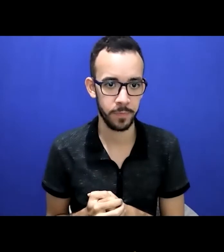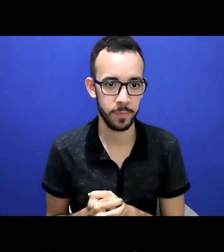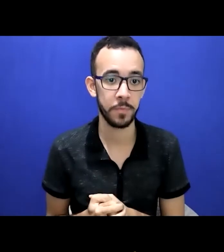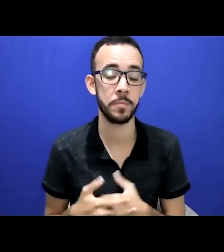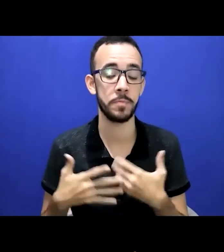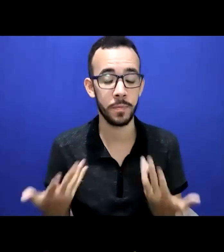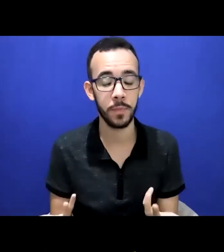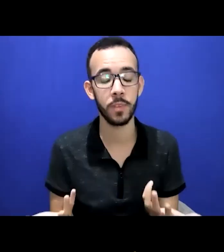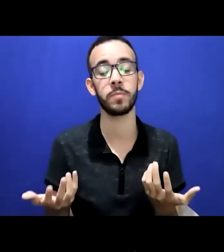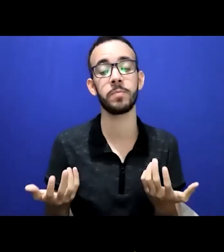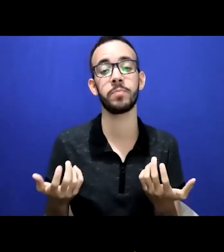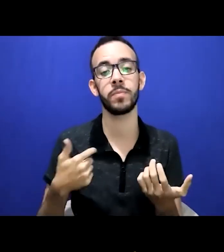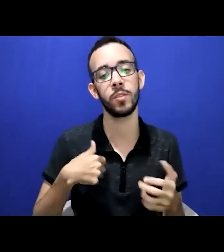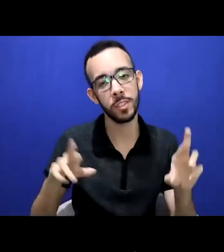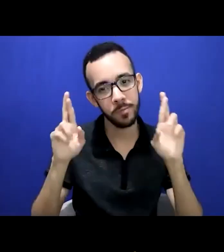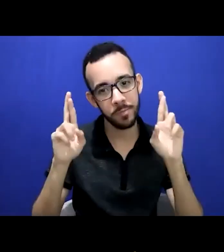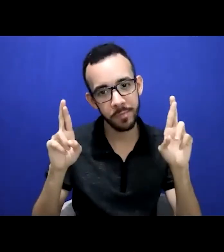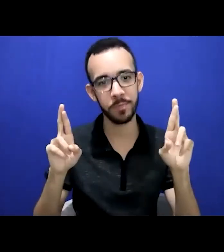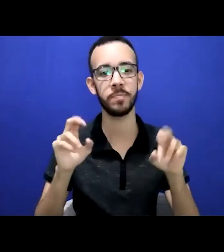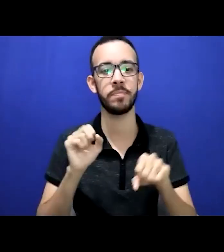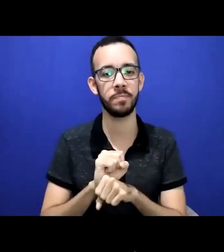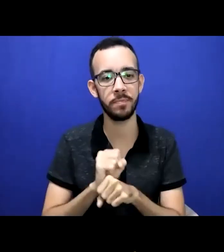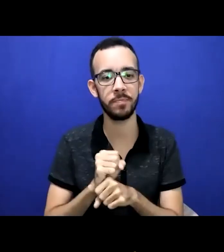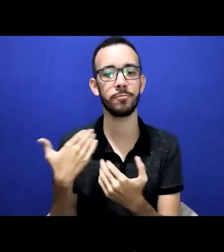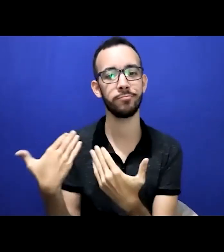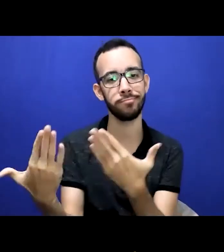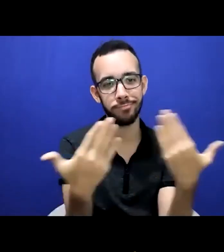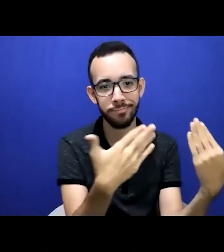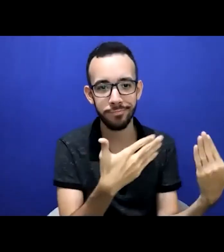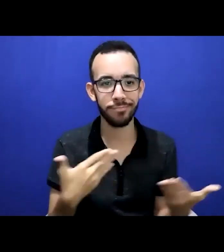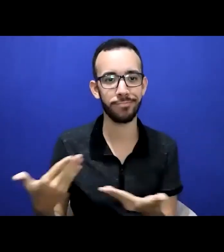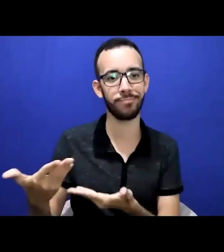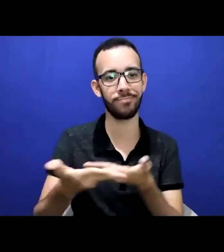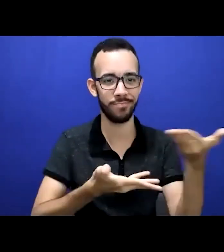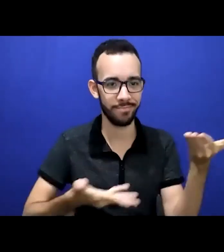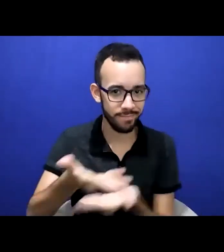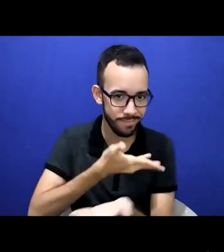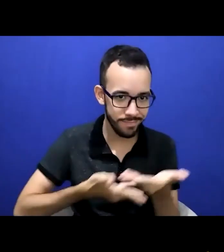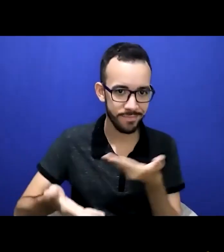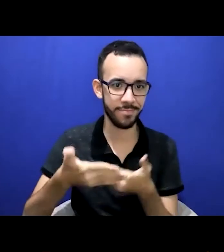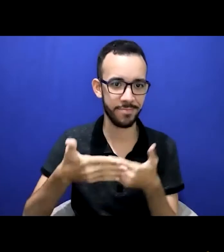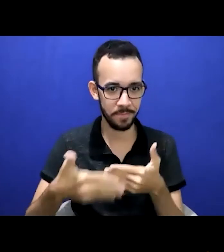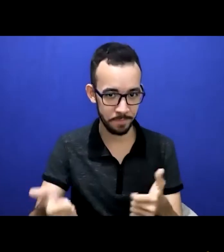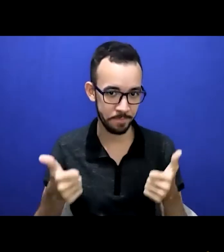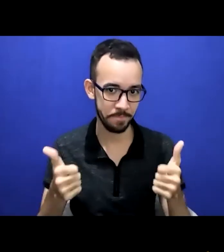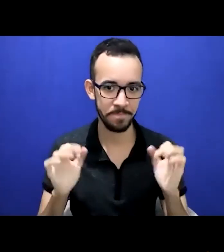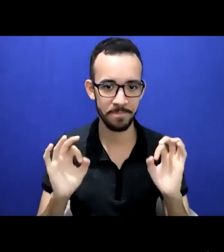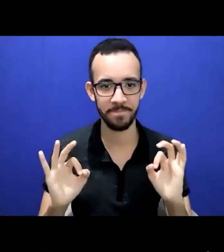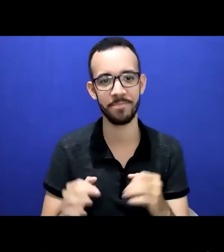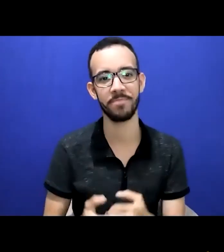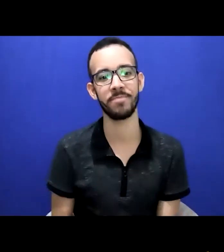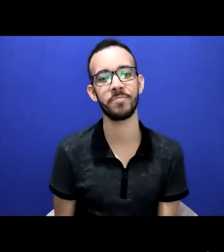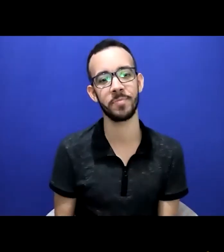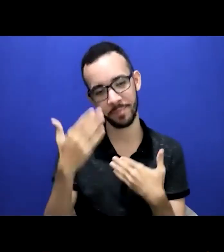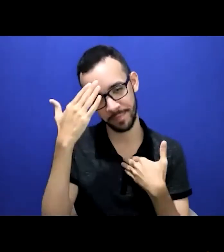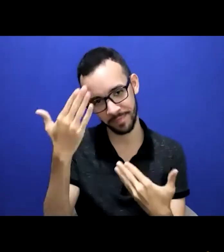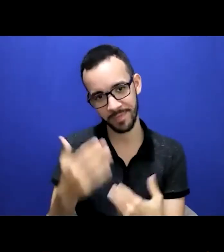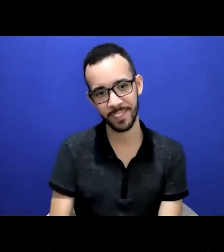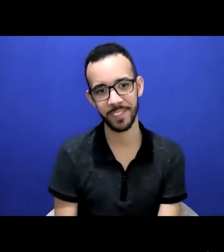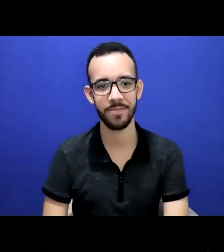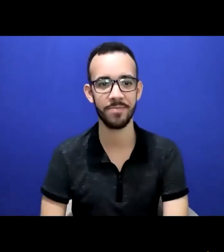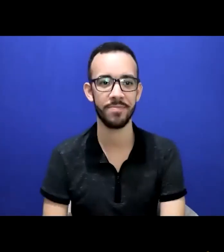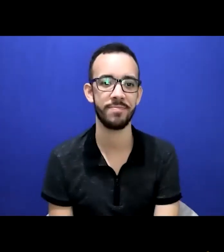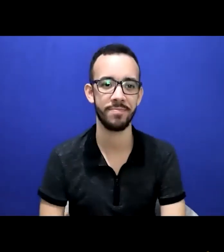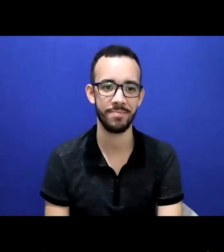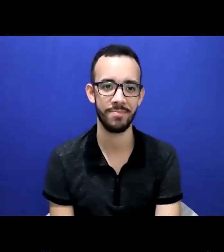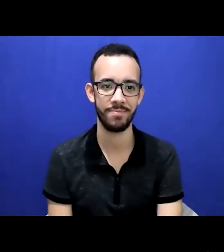associação foi fundada, e estamos trabalhando hoje para consolidá-la. Eu espero que esse bate